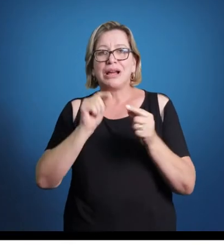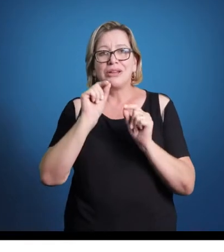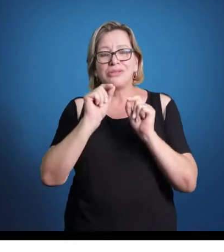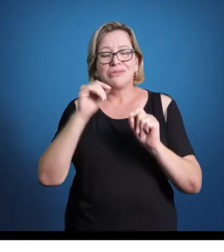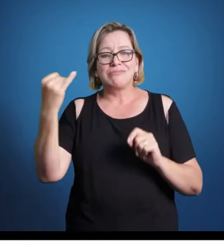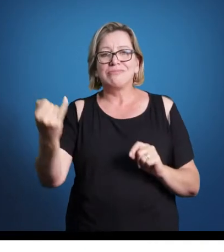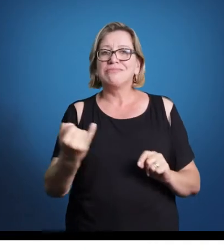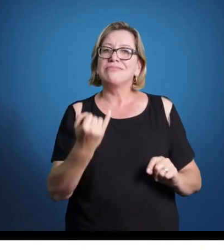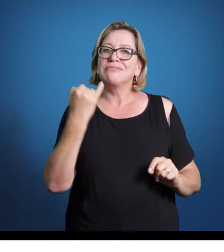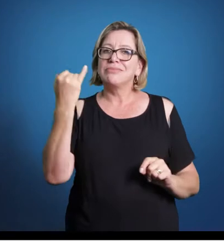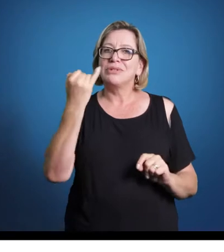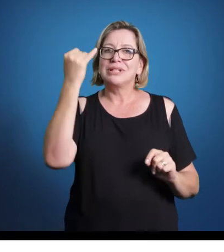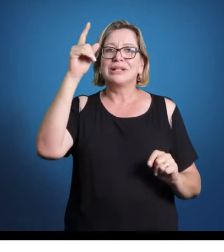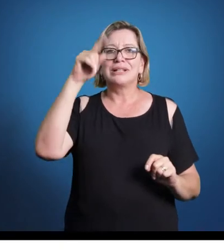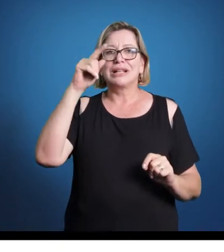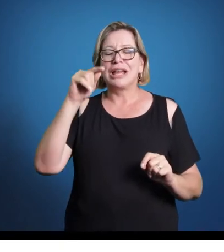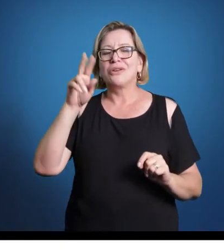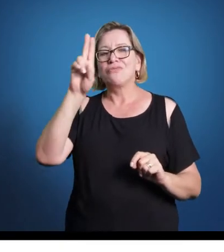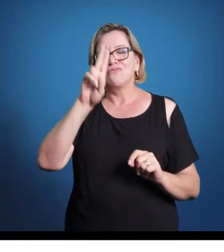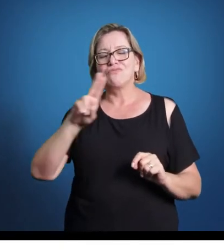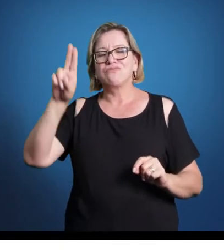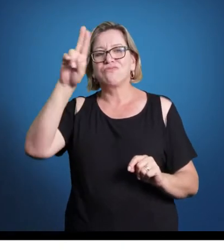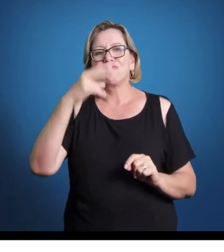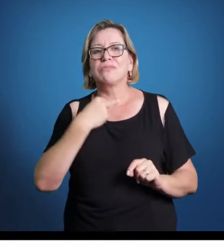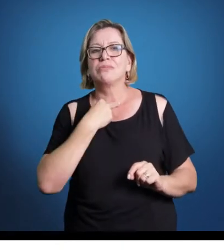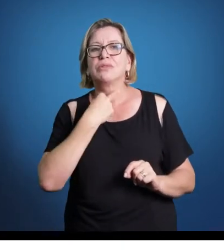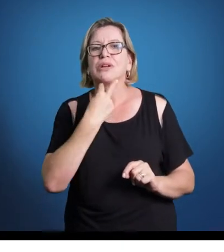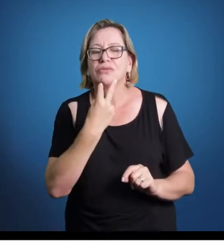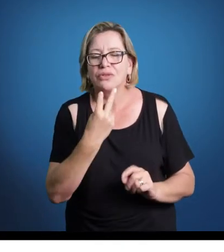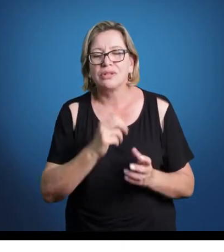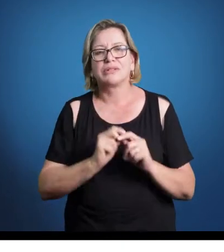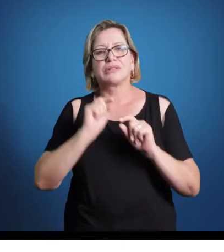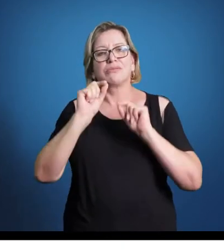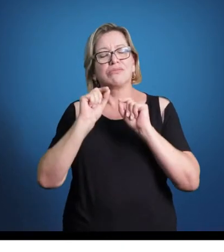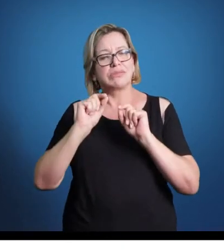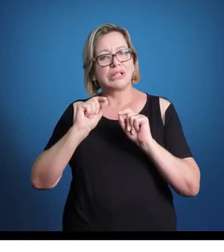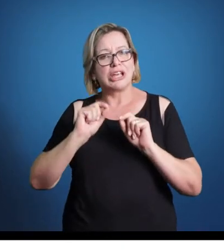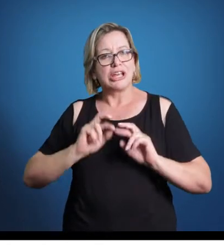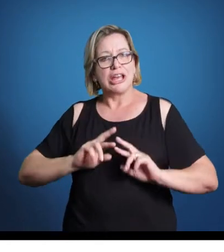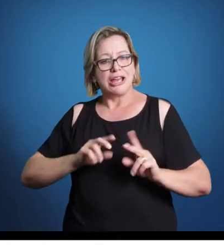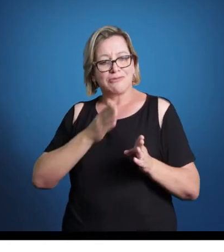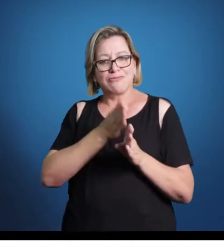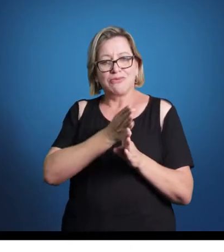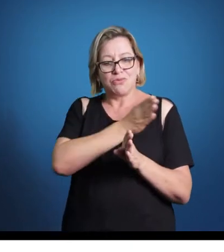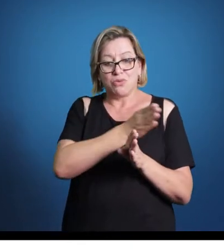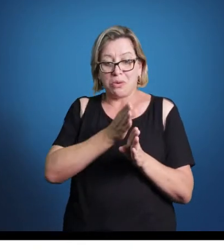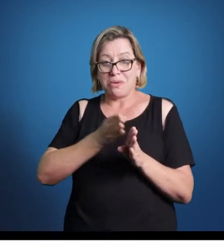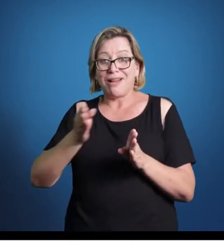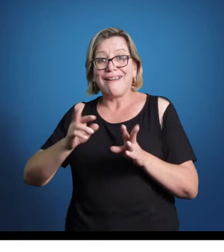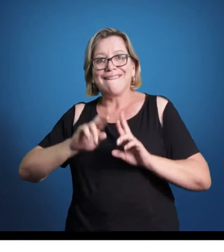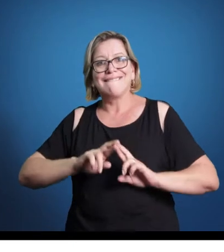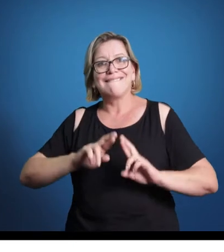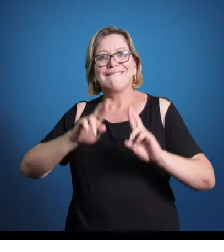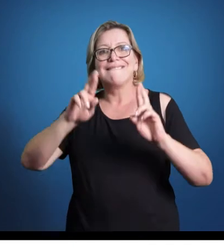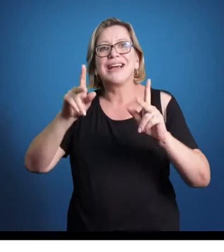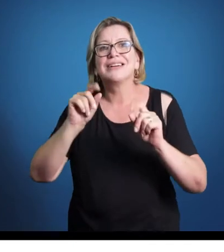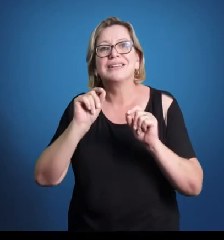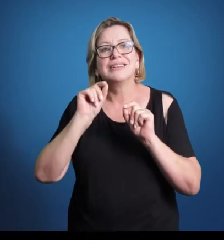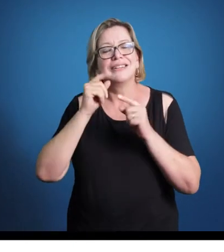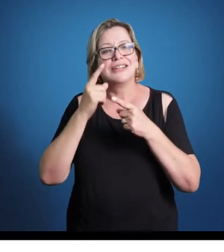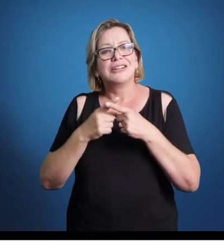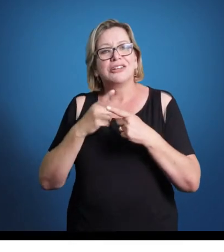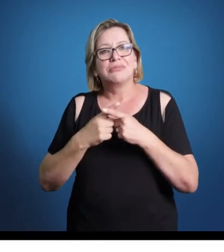que era mais importante, o era mais relevante, era o uso de vozes. Entretanto, algo que diferencia a música renascentista da medieval é que,